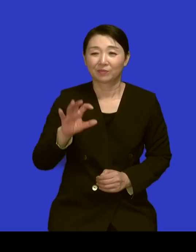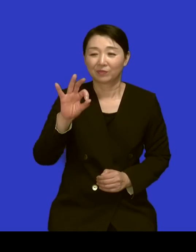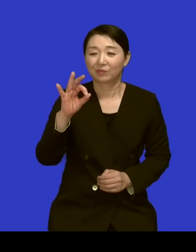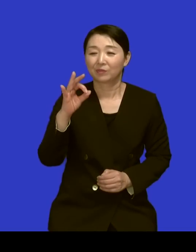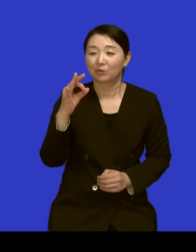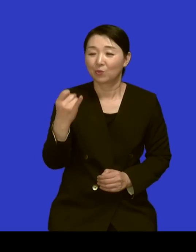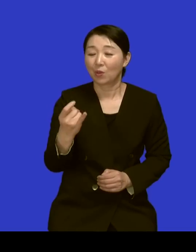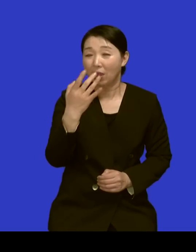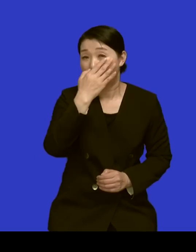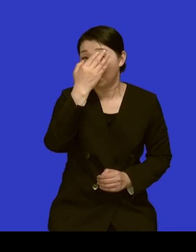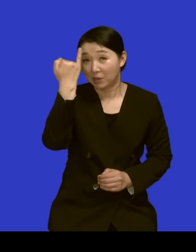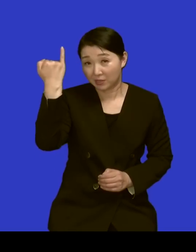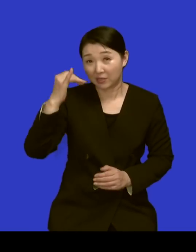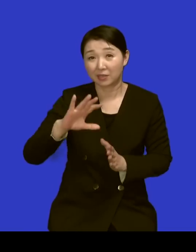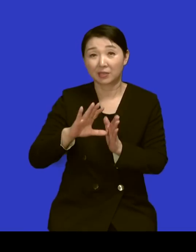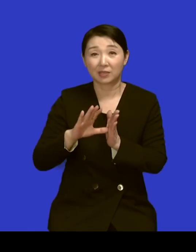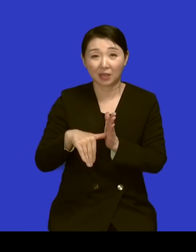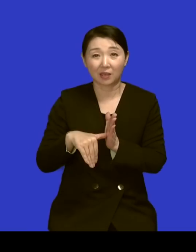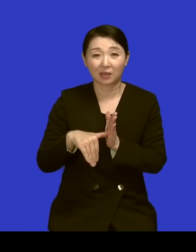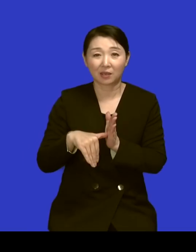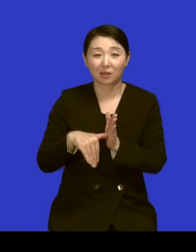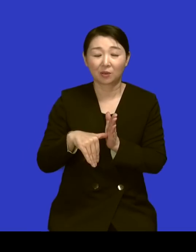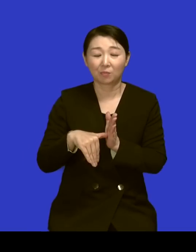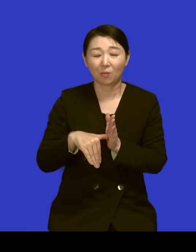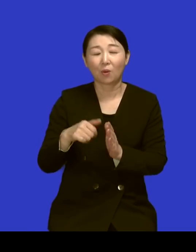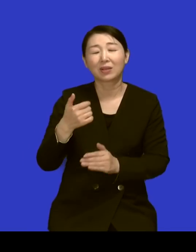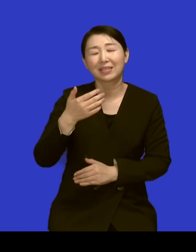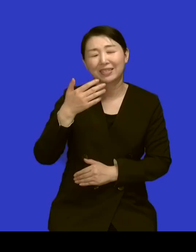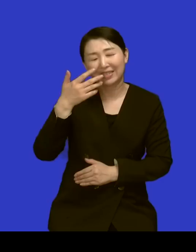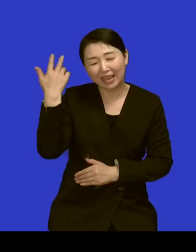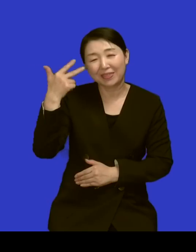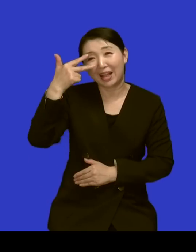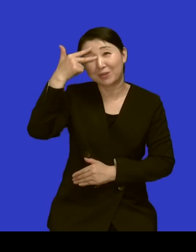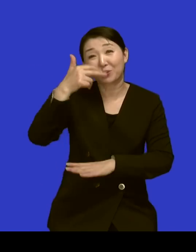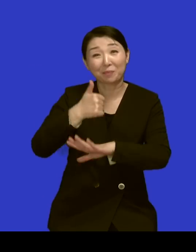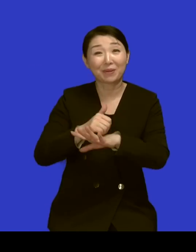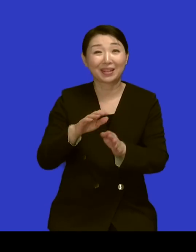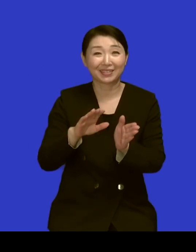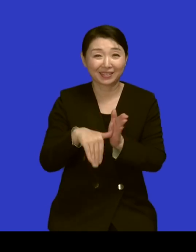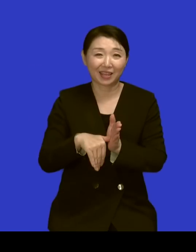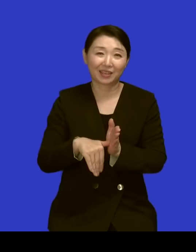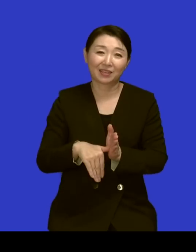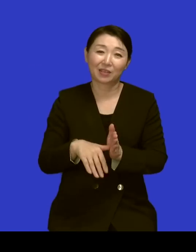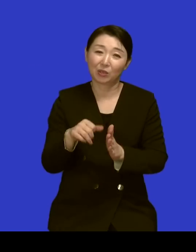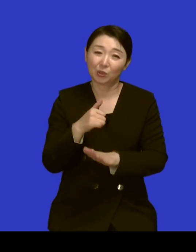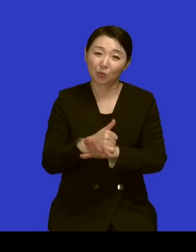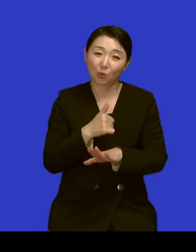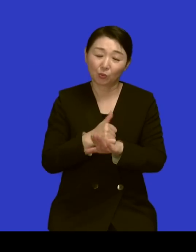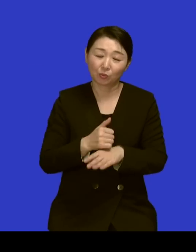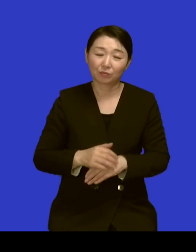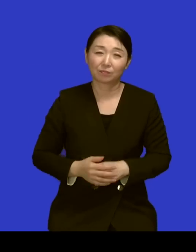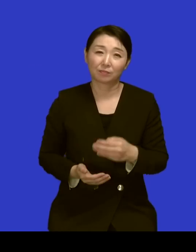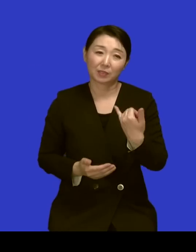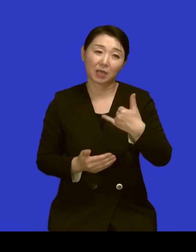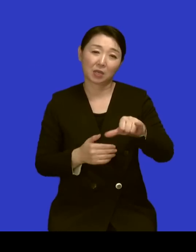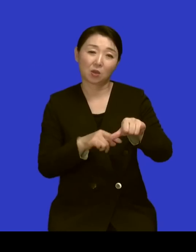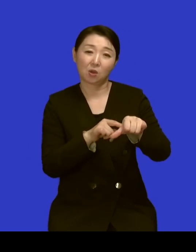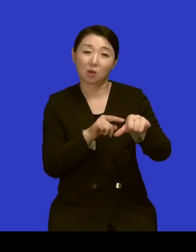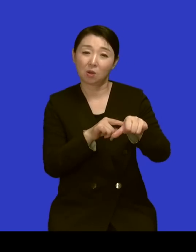뭐 이주시대 이럴 때잖아요 네 그러니까 아이들이 자제분들 공부한 애로는 꿈도